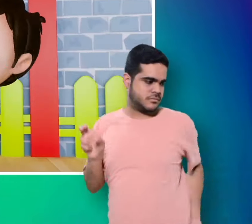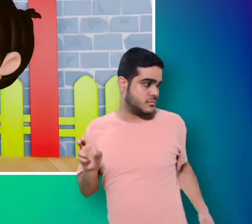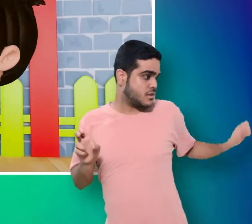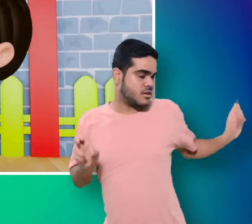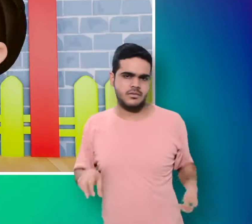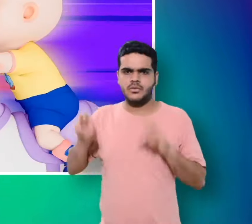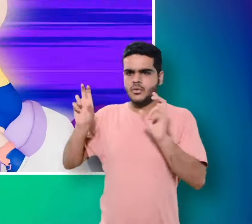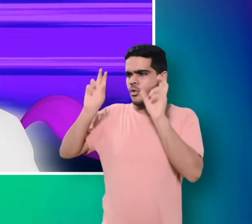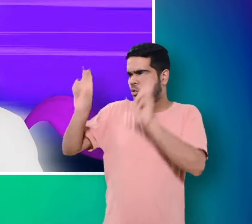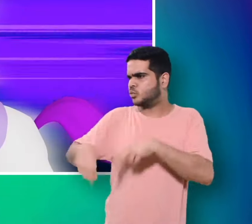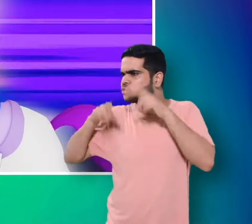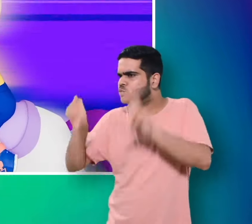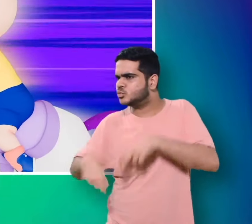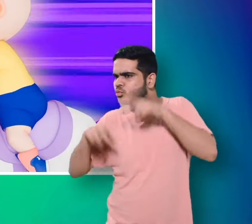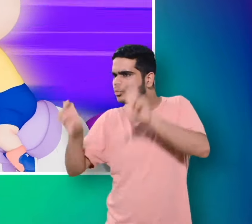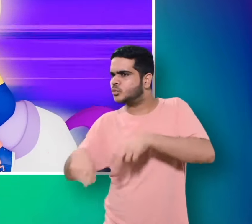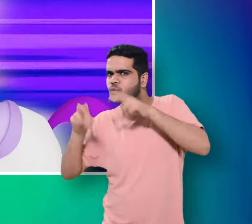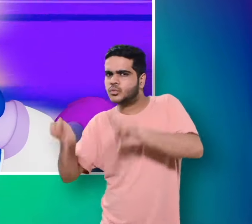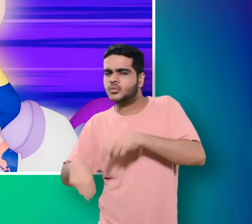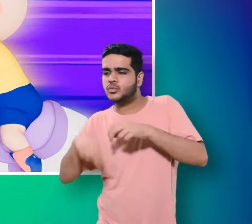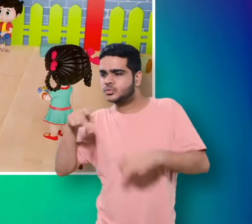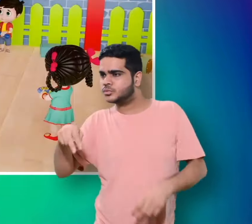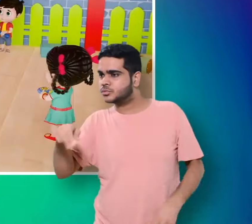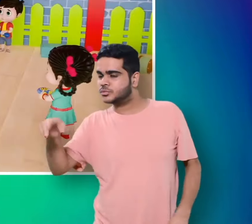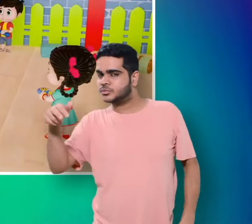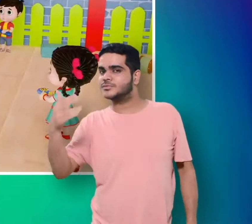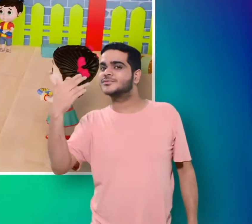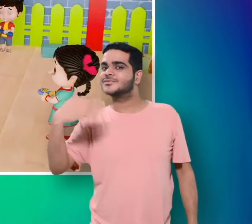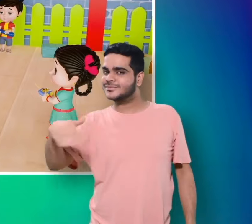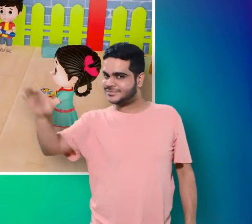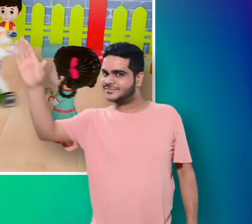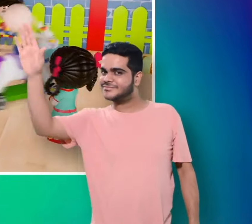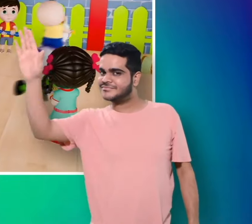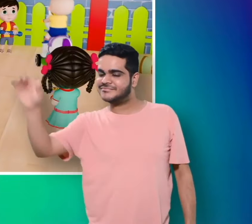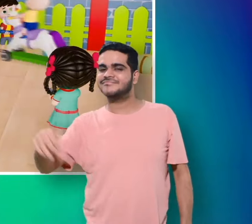थोड़ा दोड़ा दोड़ा दोड़ा घोड़ा दुम उठा के दोड़ा